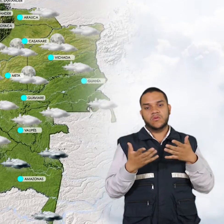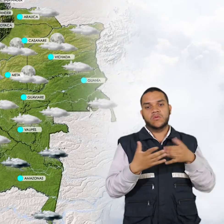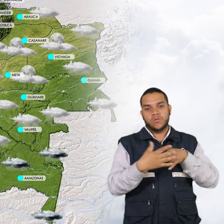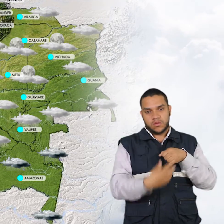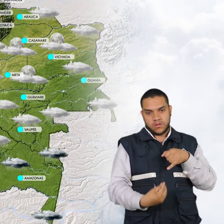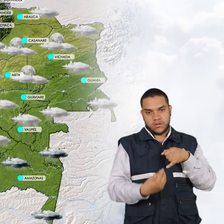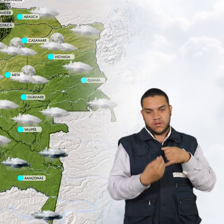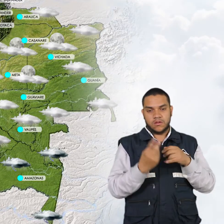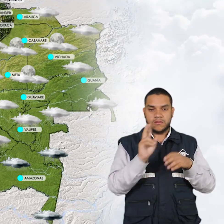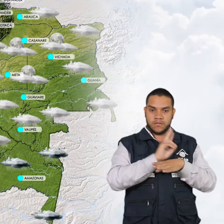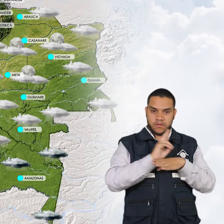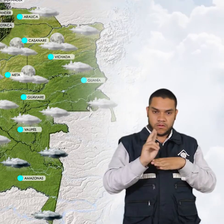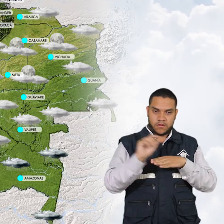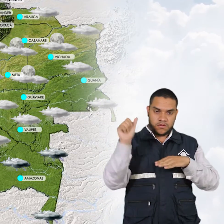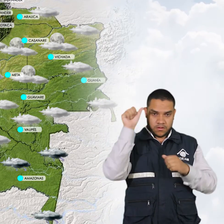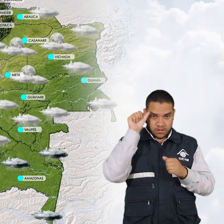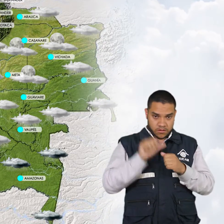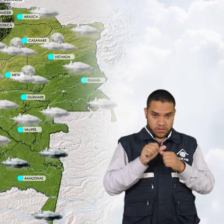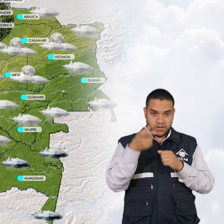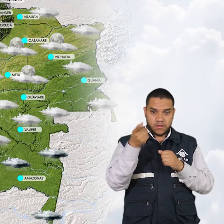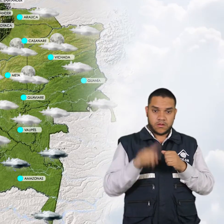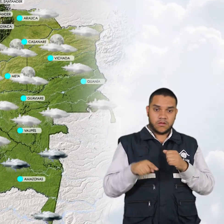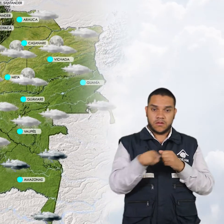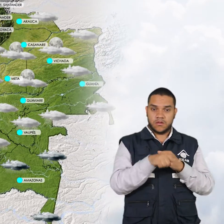Bichada, Arauca y a lo largo del pie de monte de la cordillera oriental.